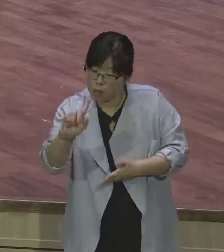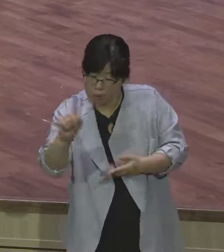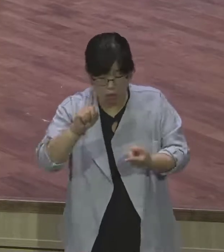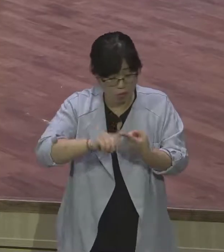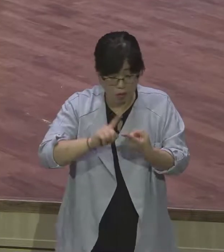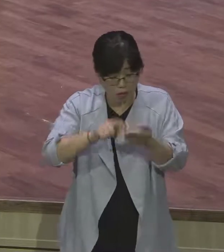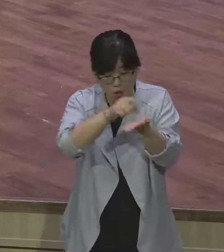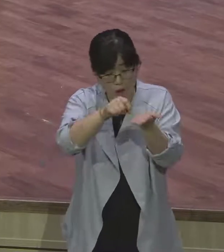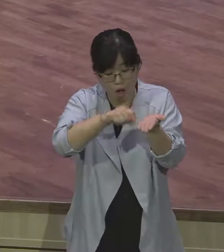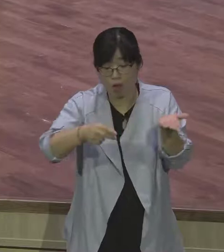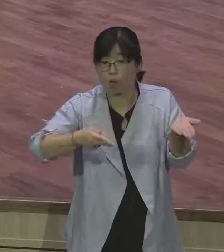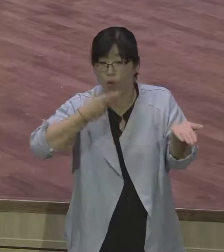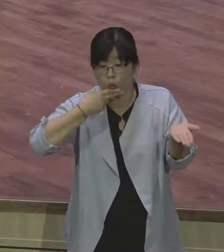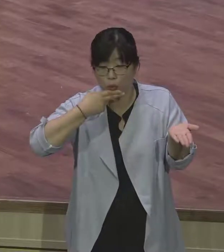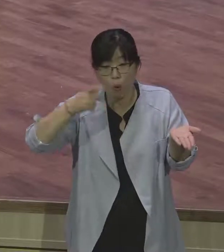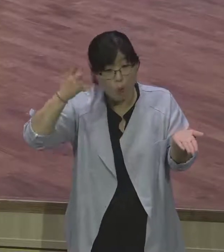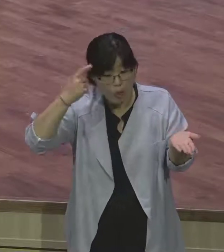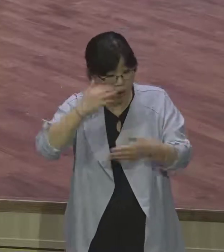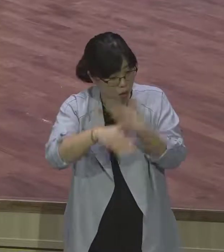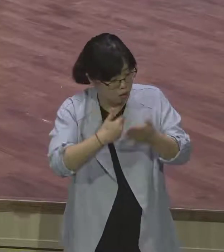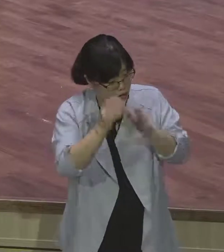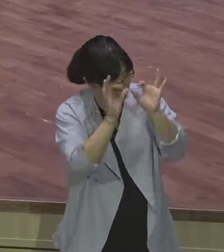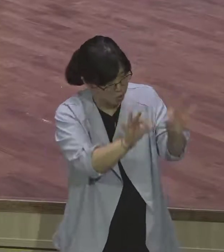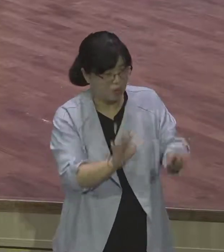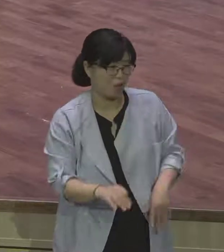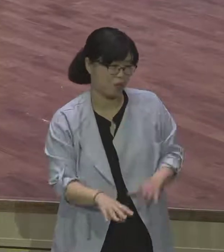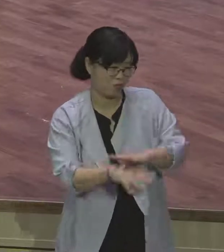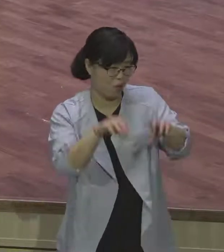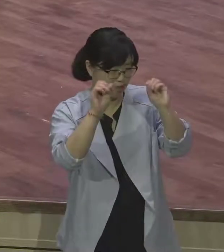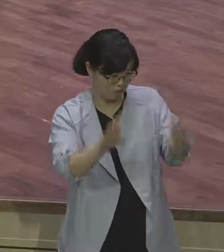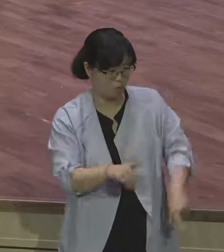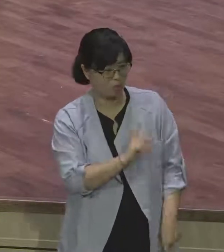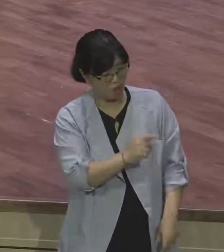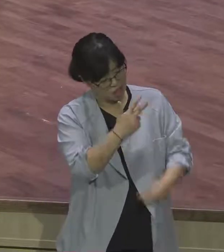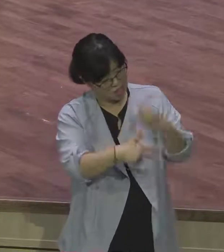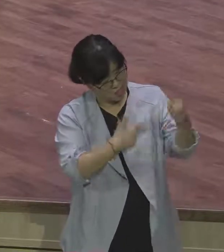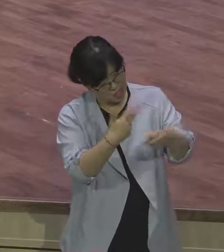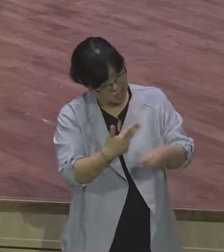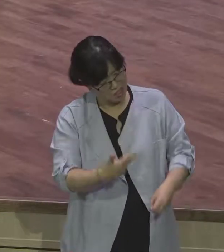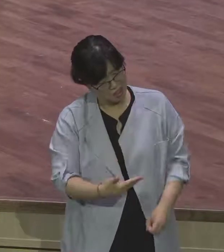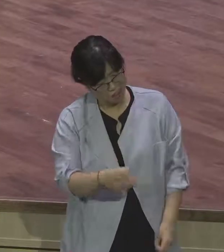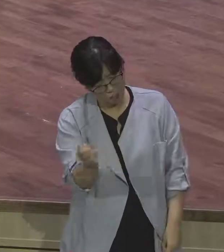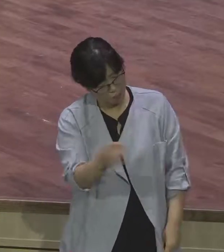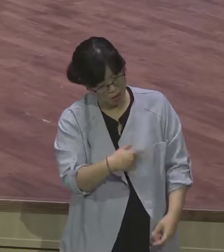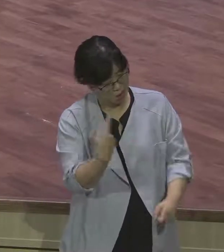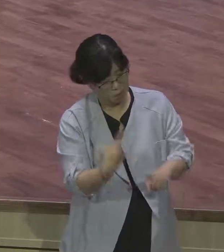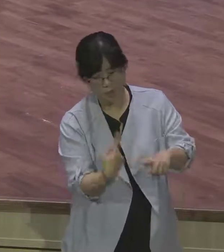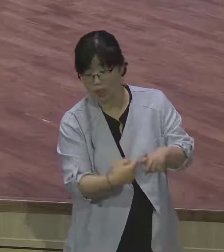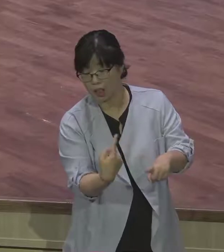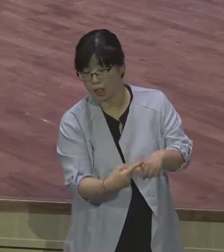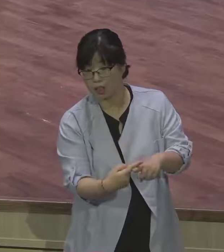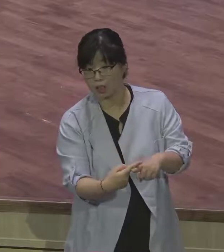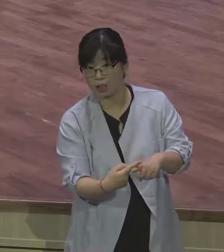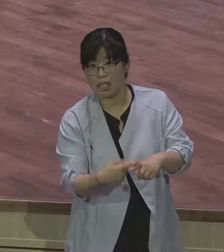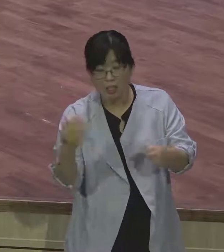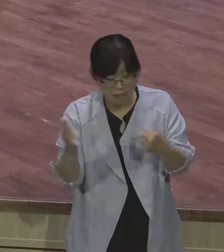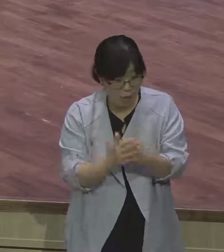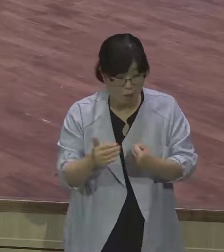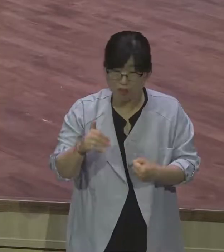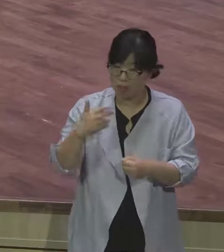아니라 하나님의 뜻과 교육을 온전히 방향을 맞춰야 돼요. 여러분 물어보고 행동하시기 바랍니다. 뭘 할